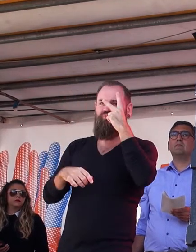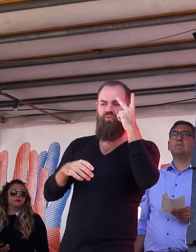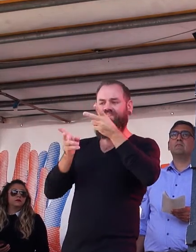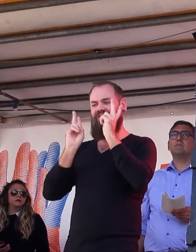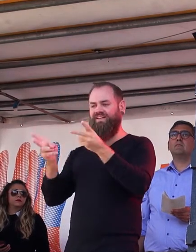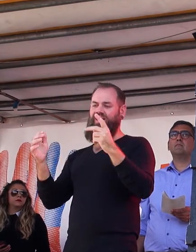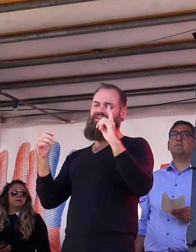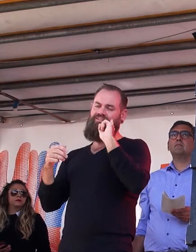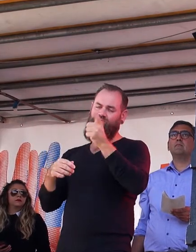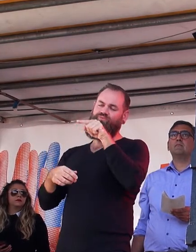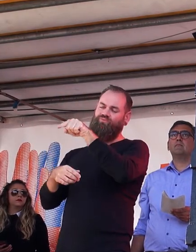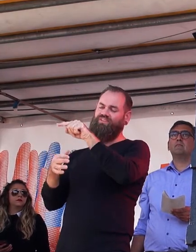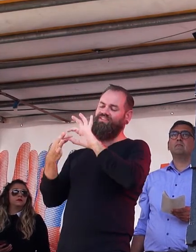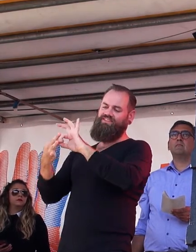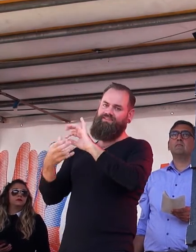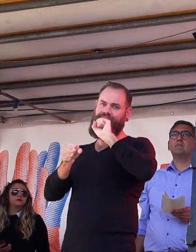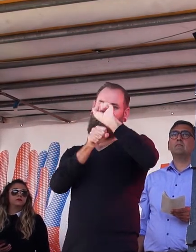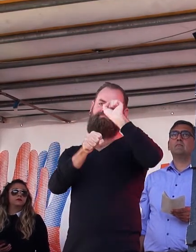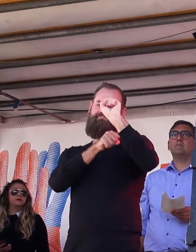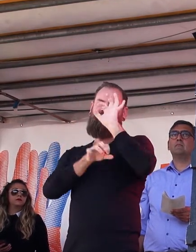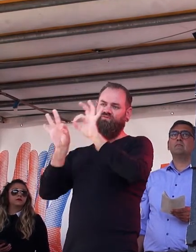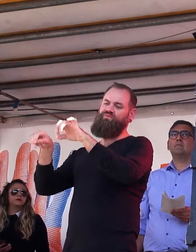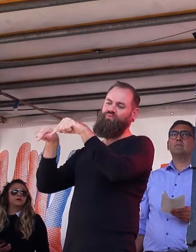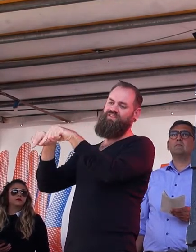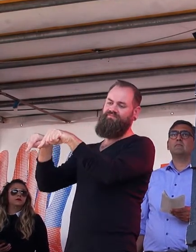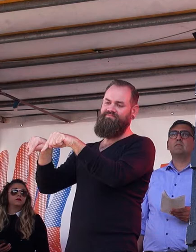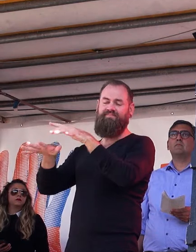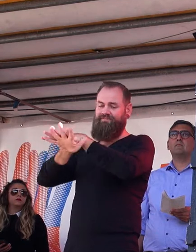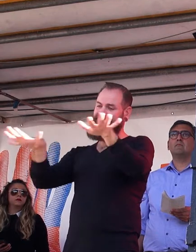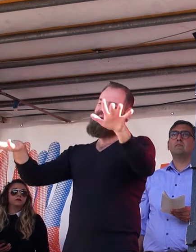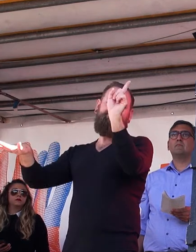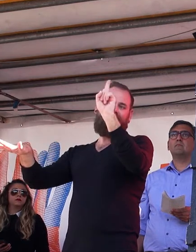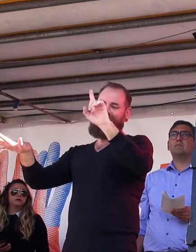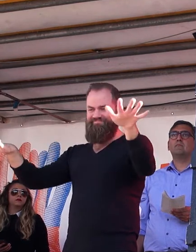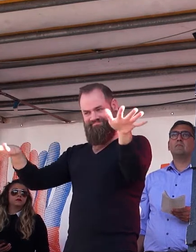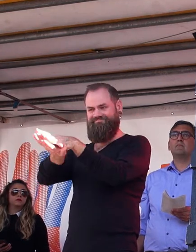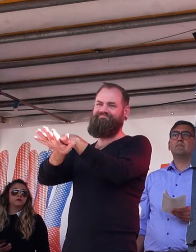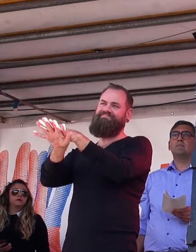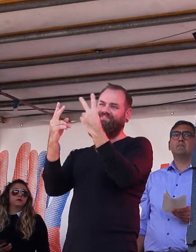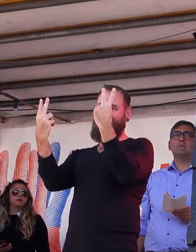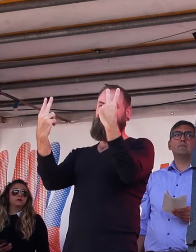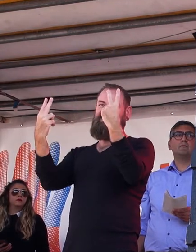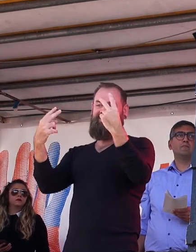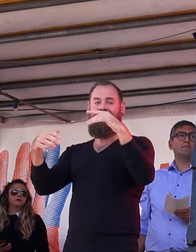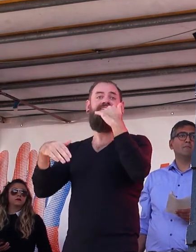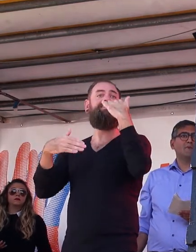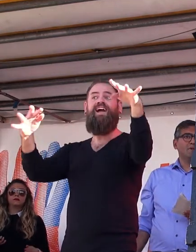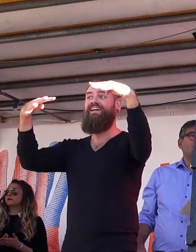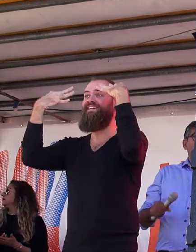Gewerkschaften. Wir sind unteilbar. Herzlichen Dank für eure Aufmerksamkeit. Glück auf!